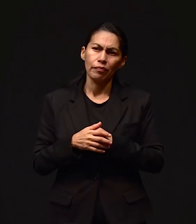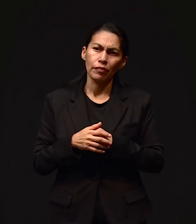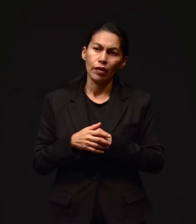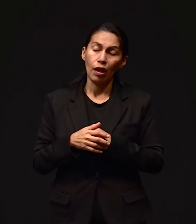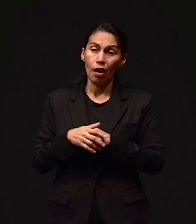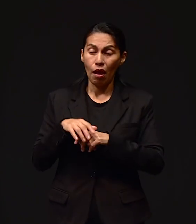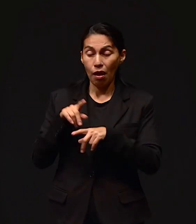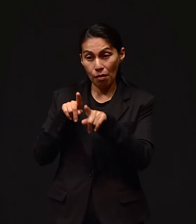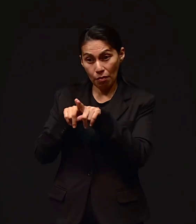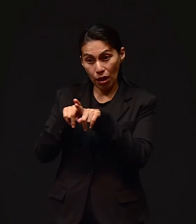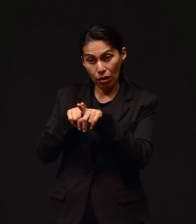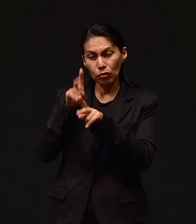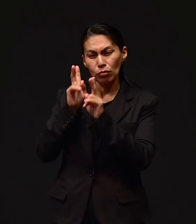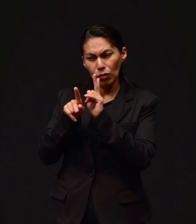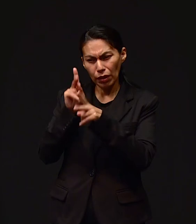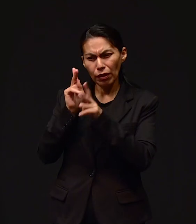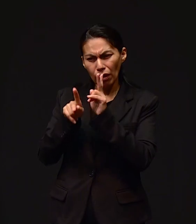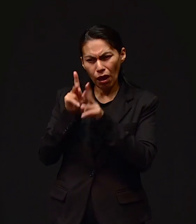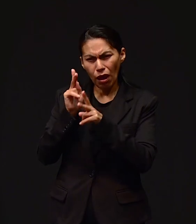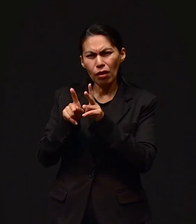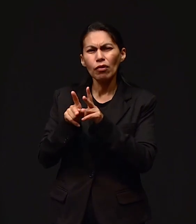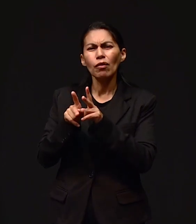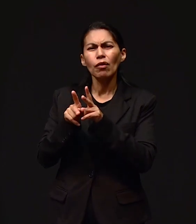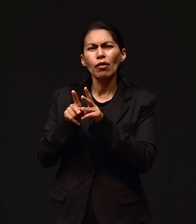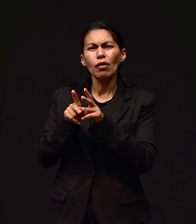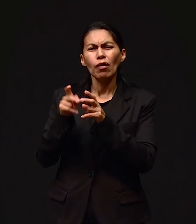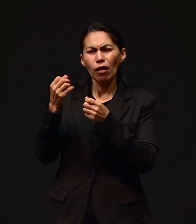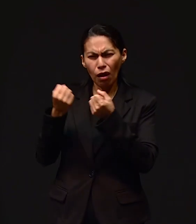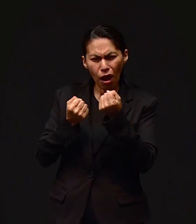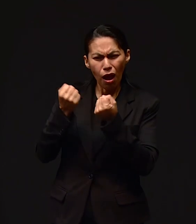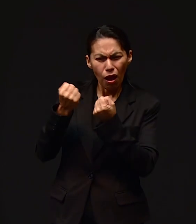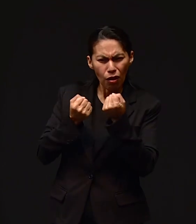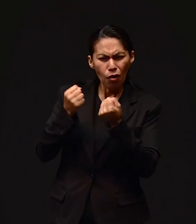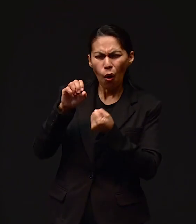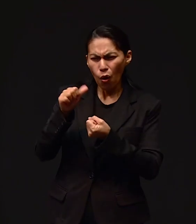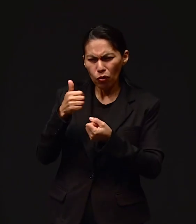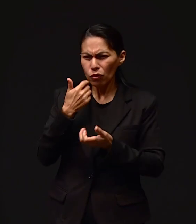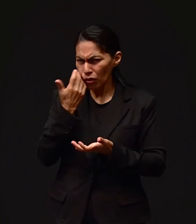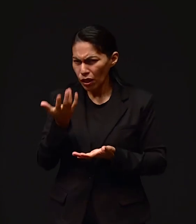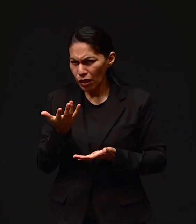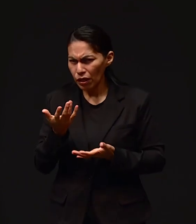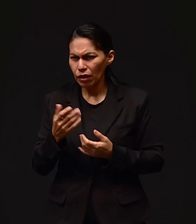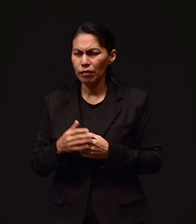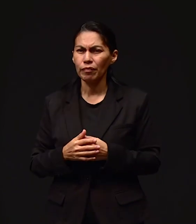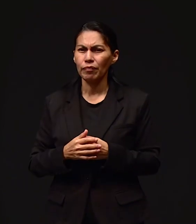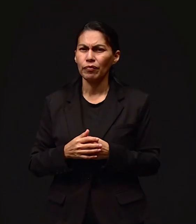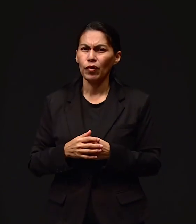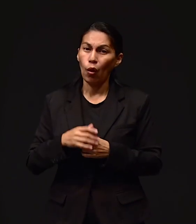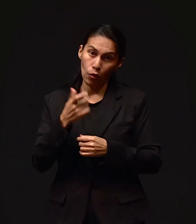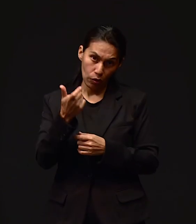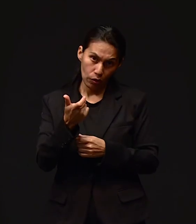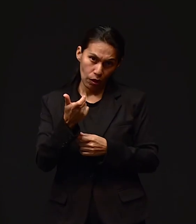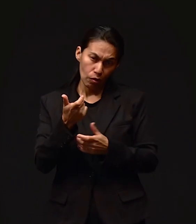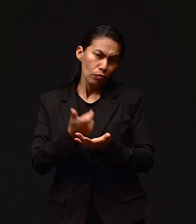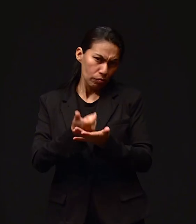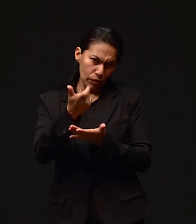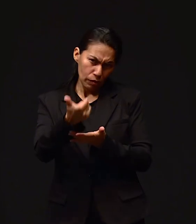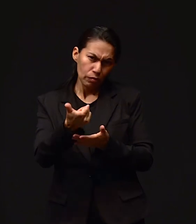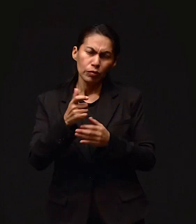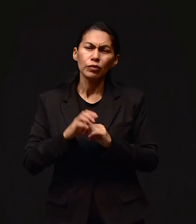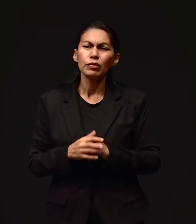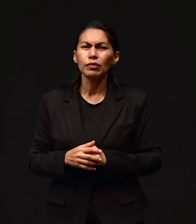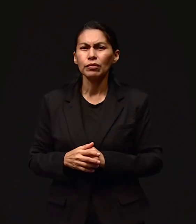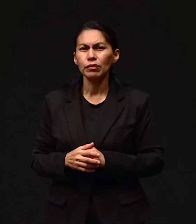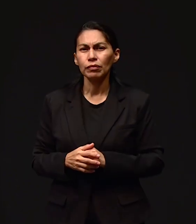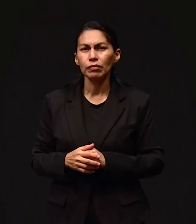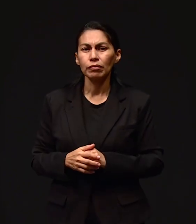Ahora estoy hablando con mis hermanos y vamos a conseguir, si quiere otro carro, le conseguimos otro carro. O si quiere dinero, se